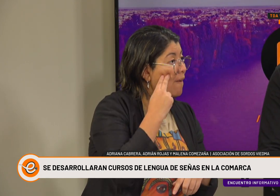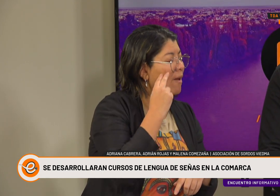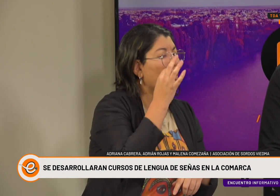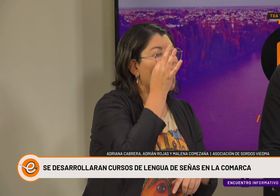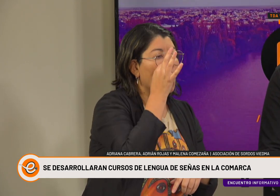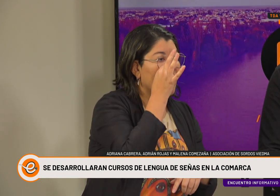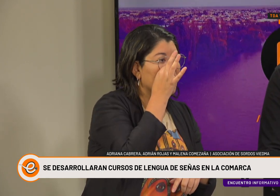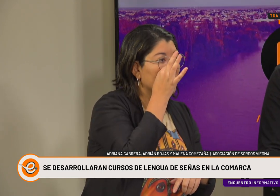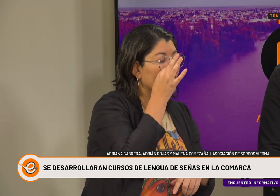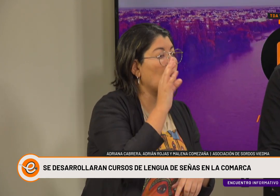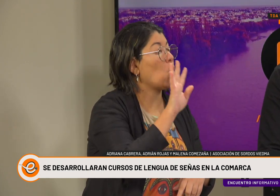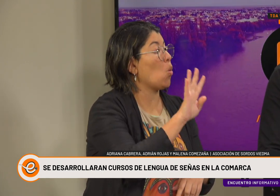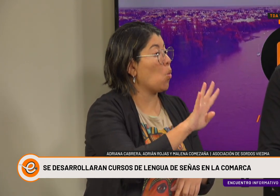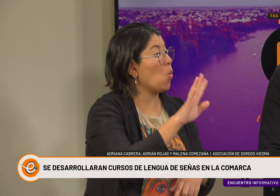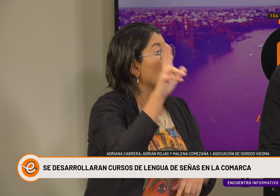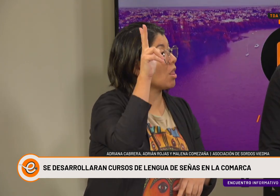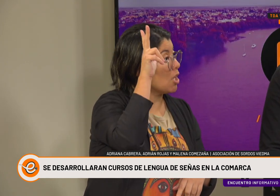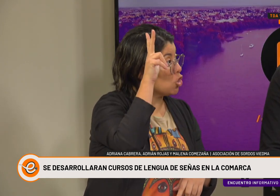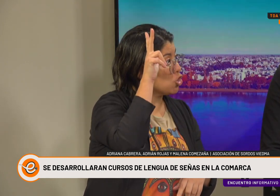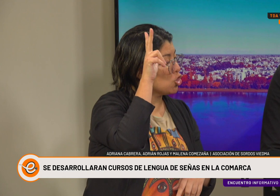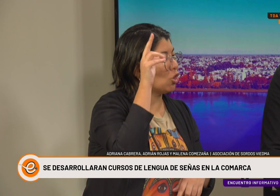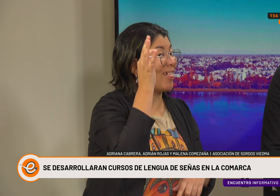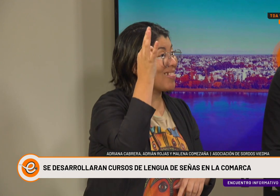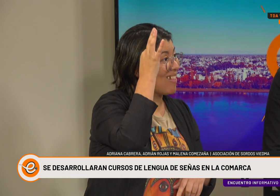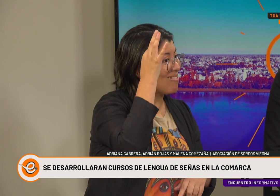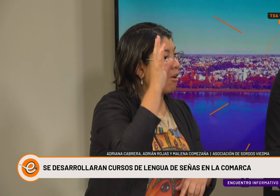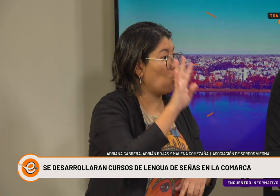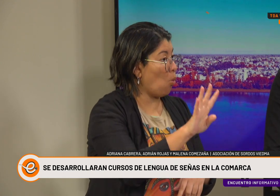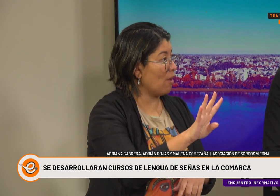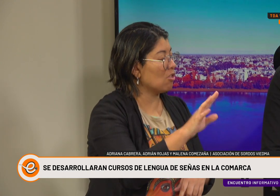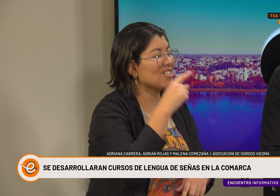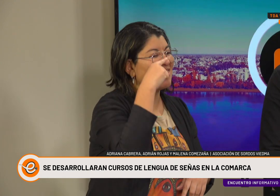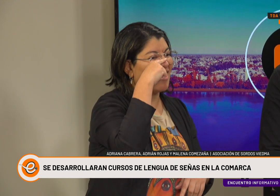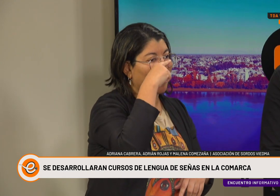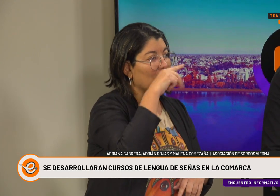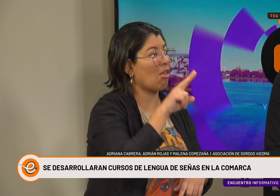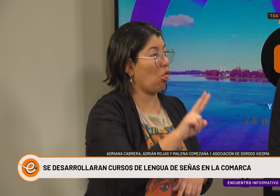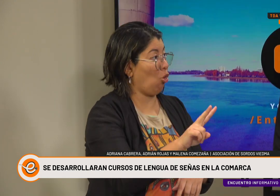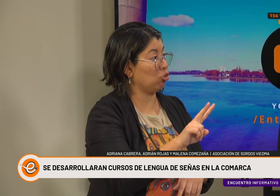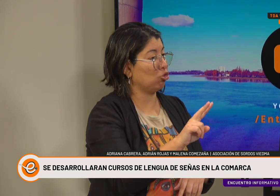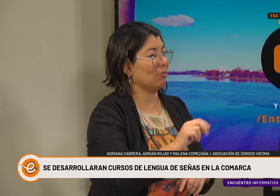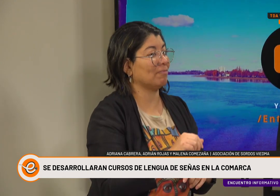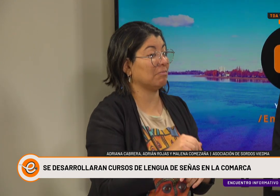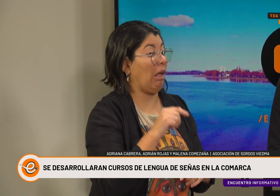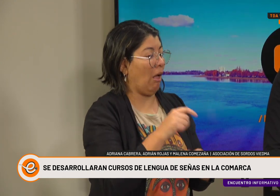2920-48-34-72.